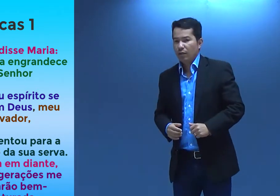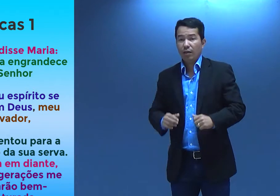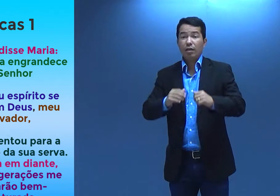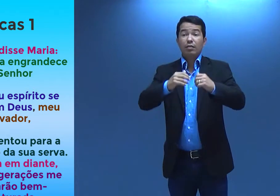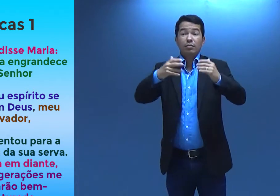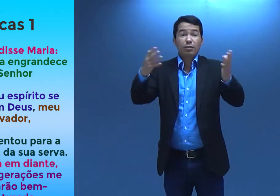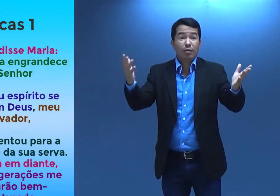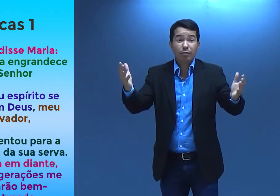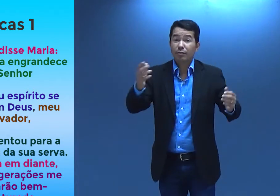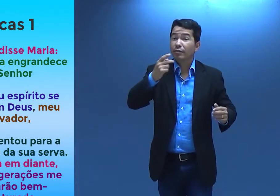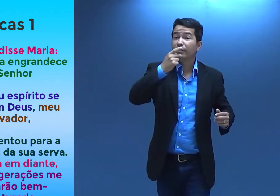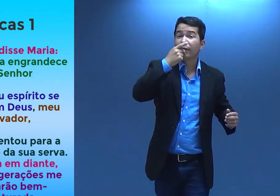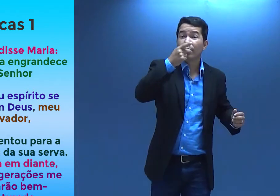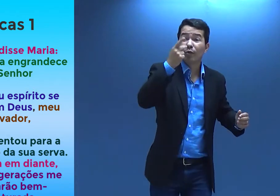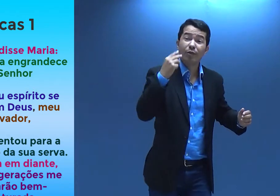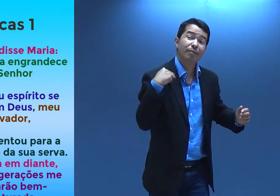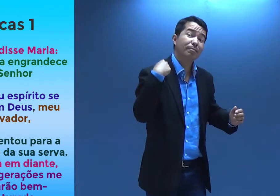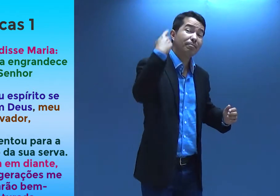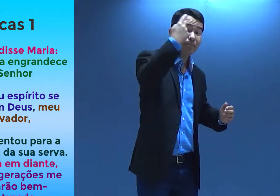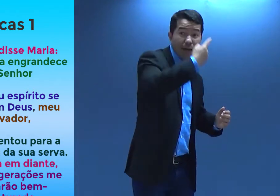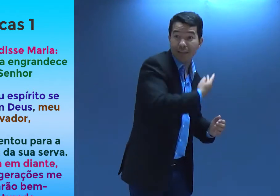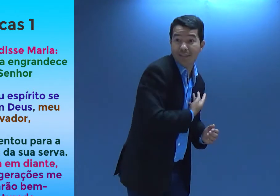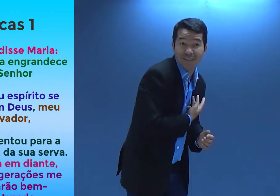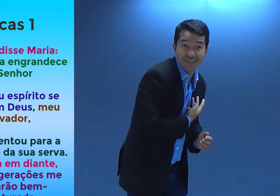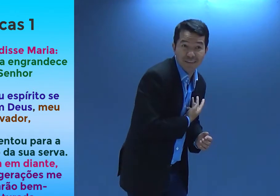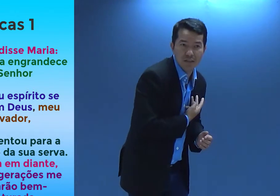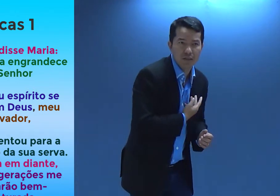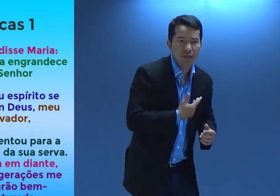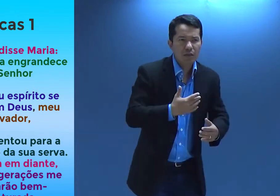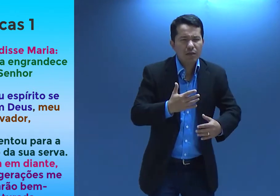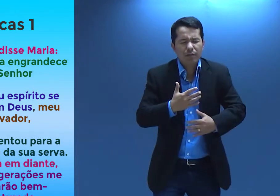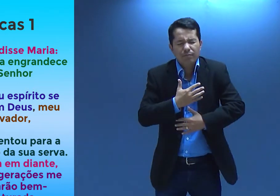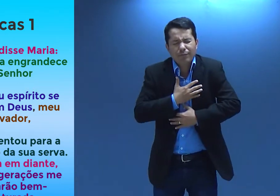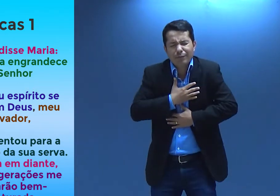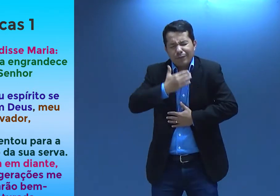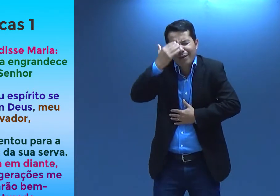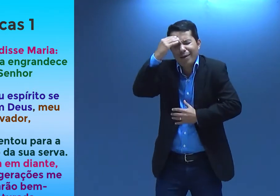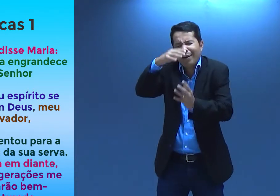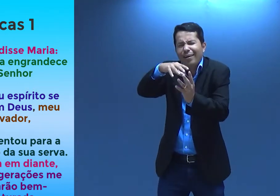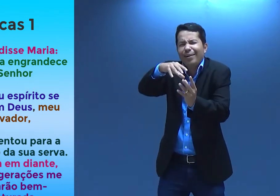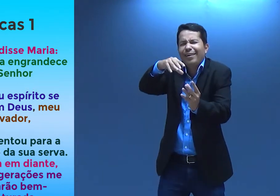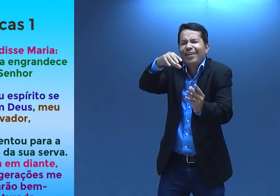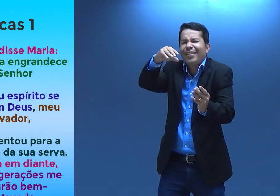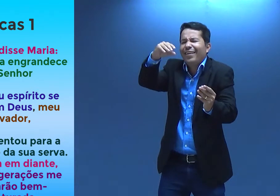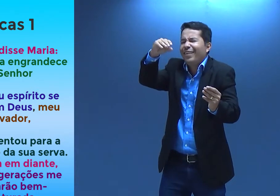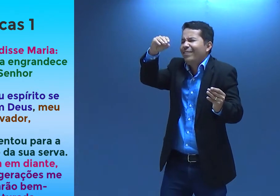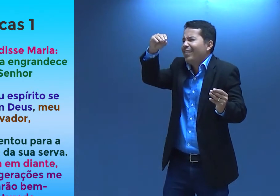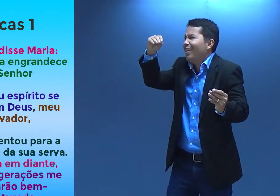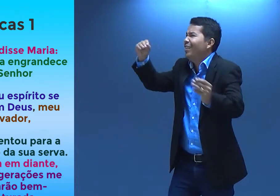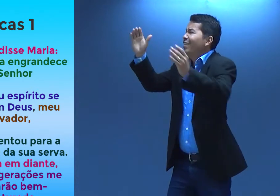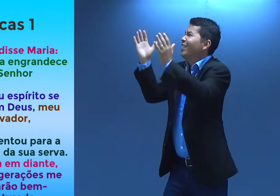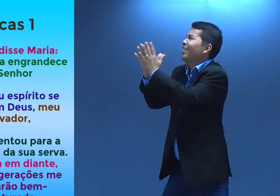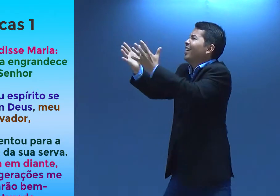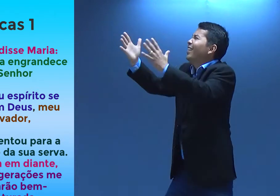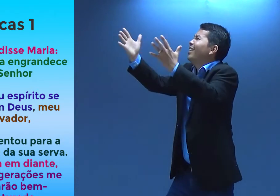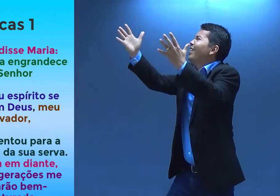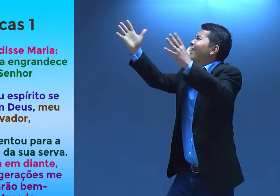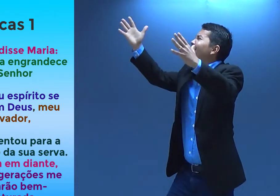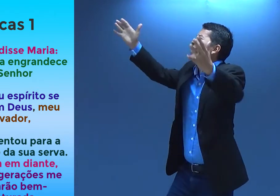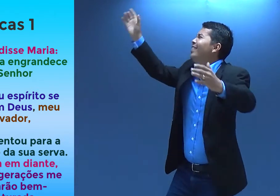Então, disse Maria. minha alma, ela engrandece ao